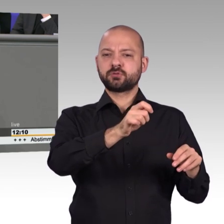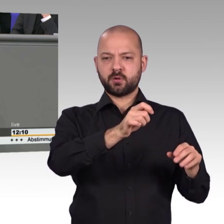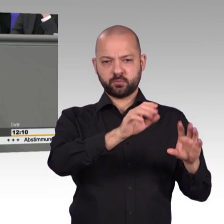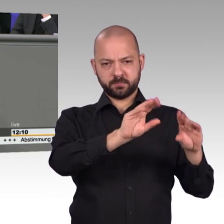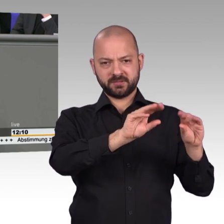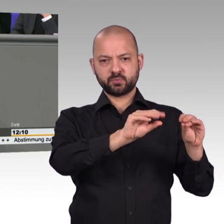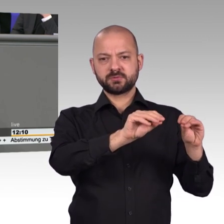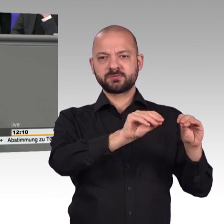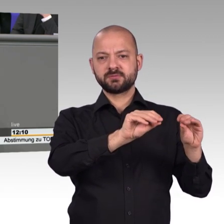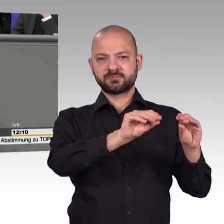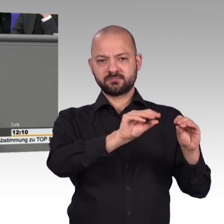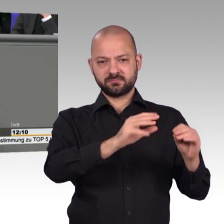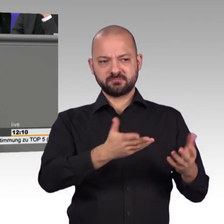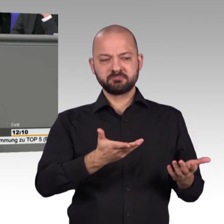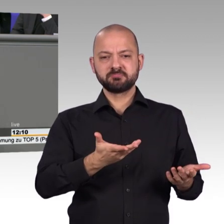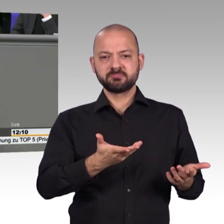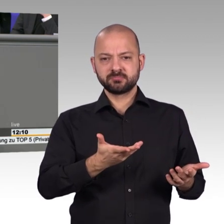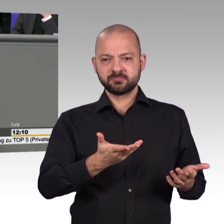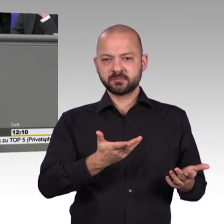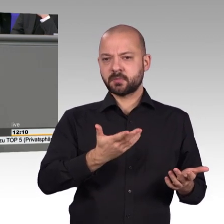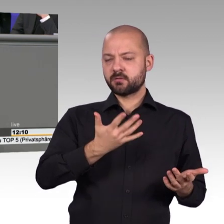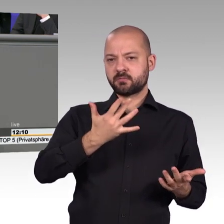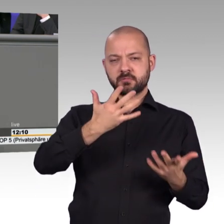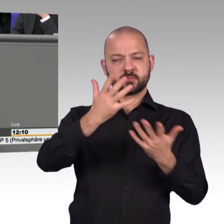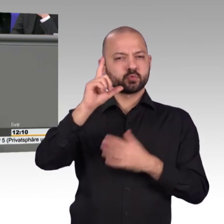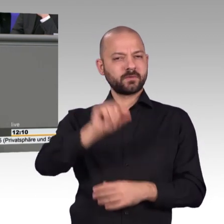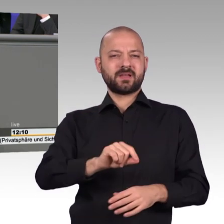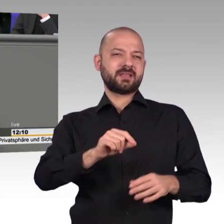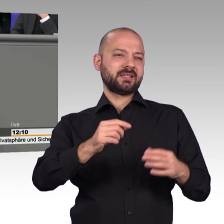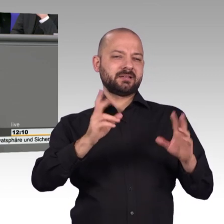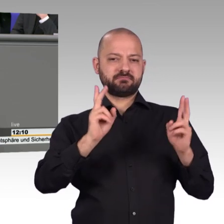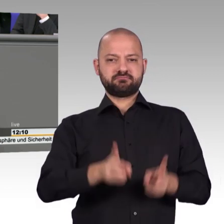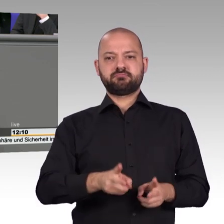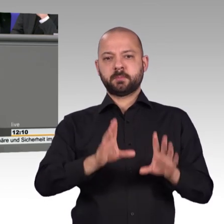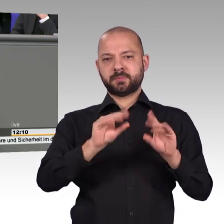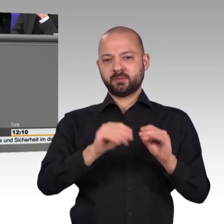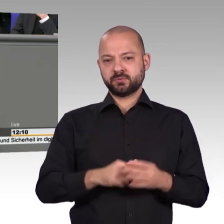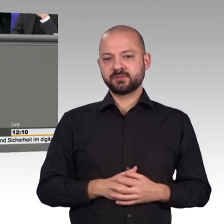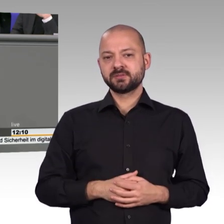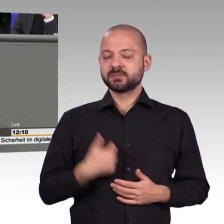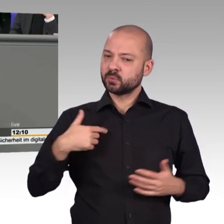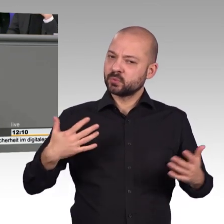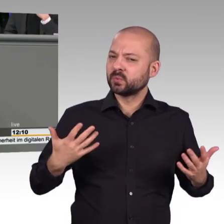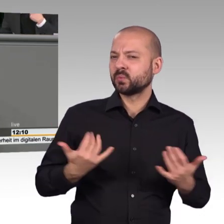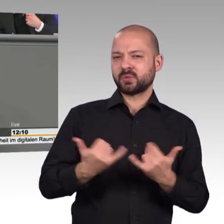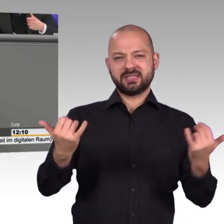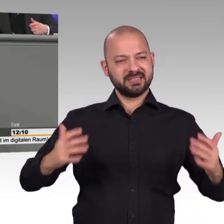und ich kann diese Technologien ohne einen großen Aufwand auch zum Einsatz bringen. Aber am Ende, liebe Kolleginnen und Kollegen,